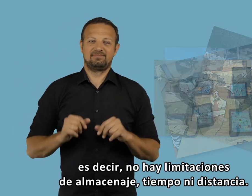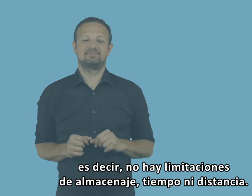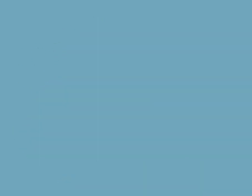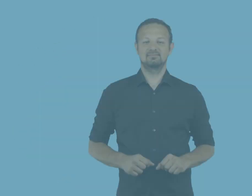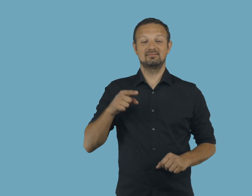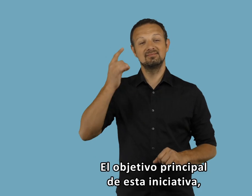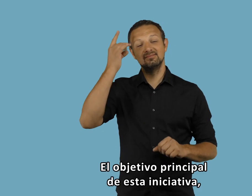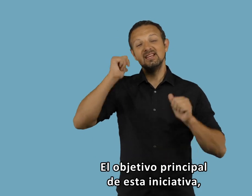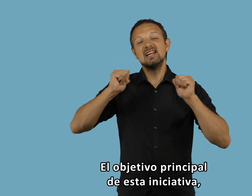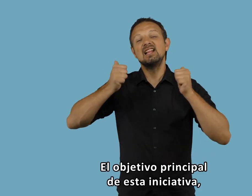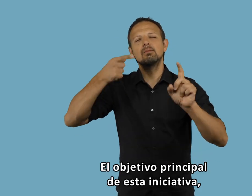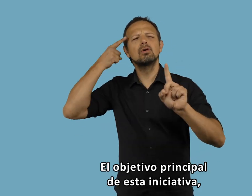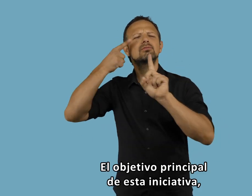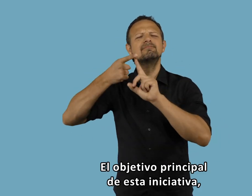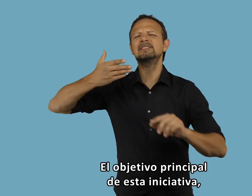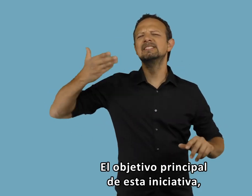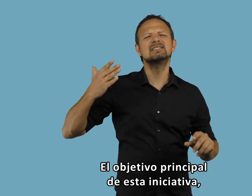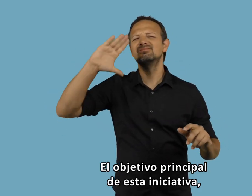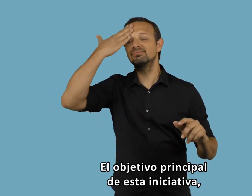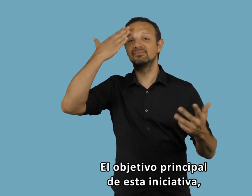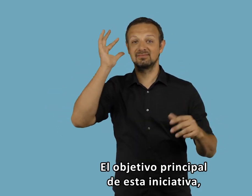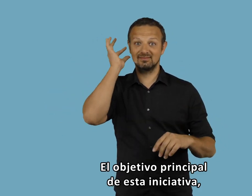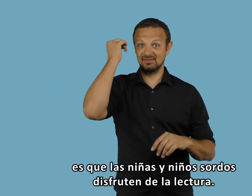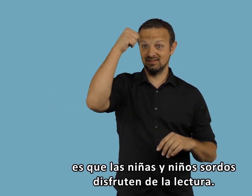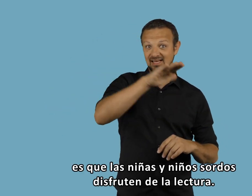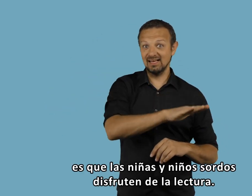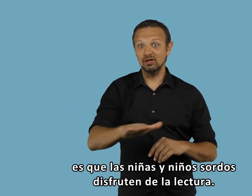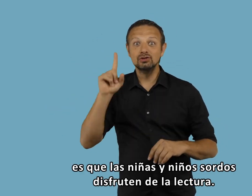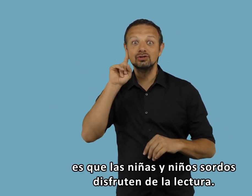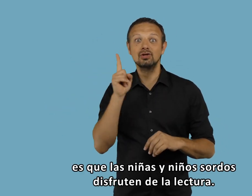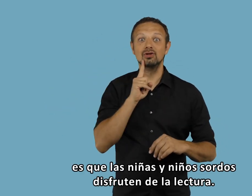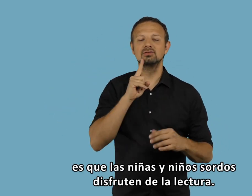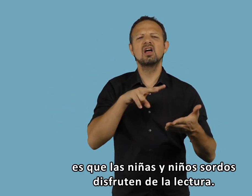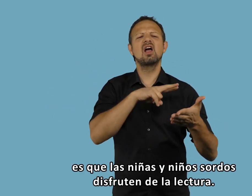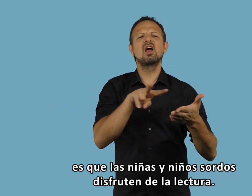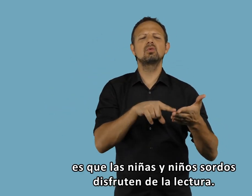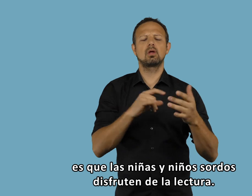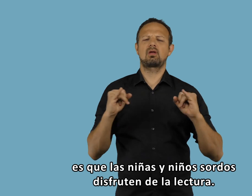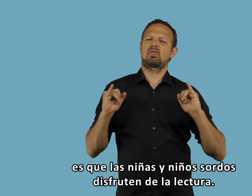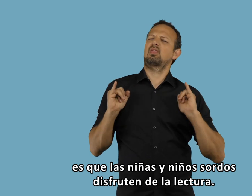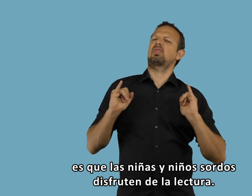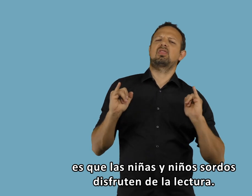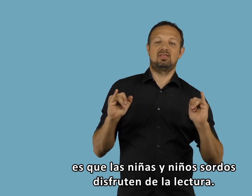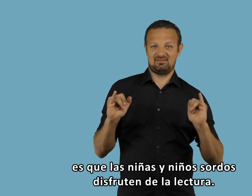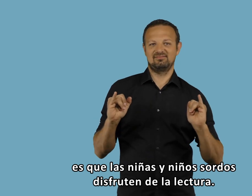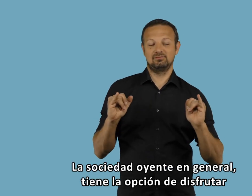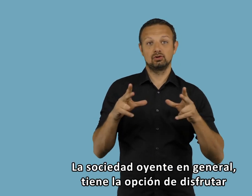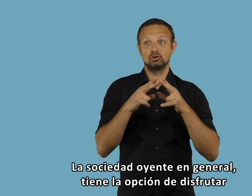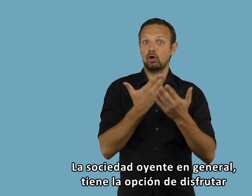El objetivo principal de esta iniciativa es que las niñas y niños sordos disfruten de la lectura. La sociedad oyente en